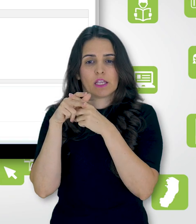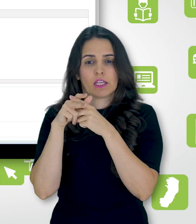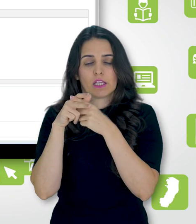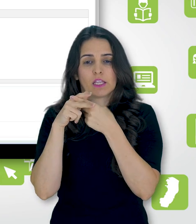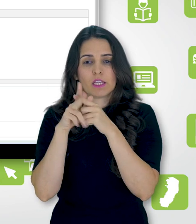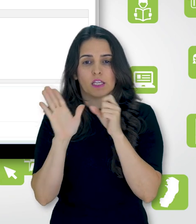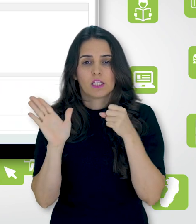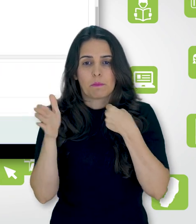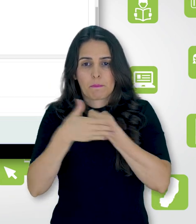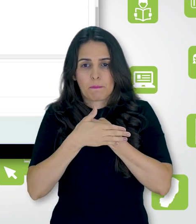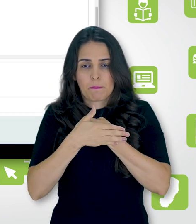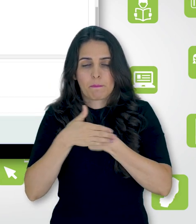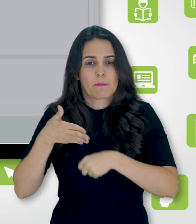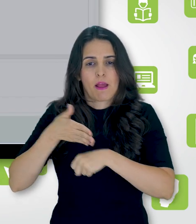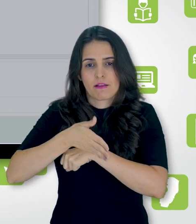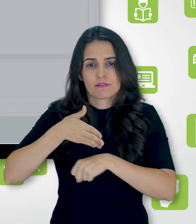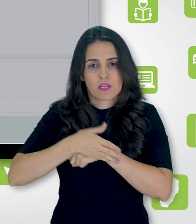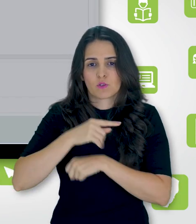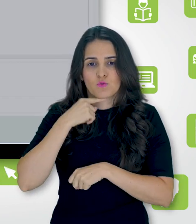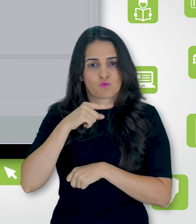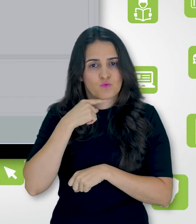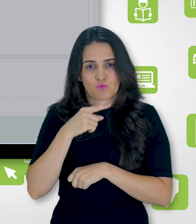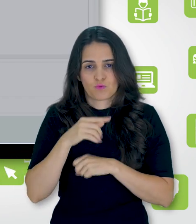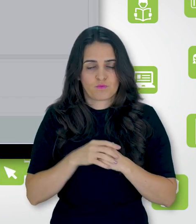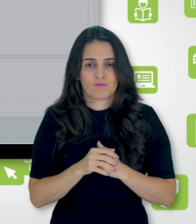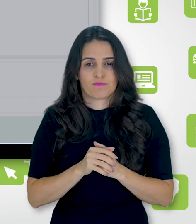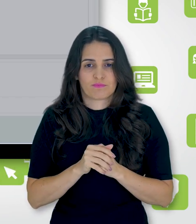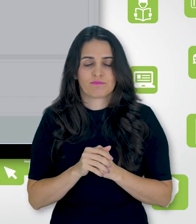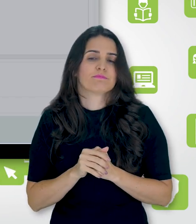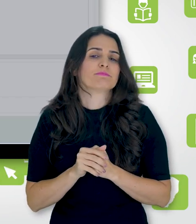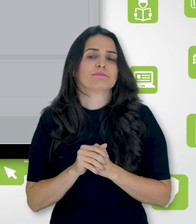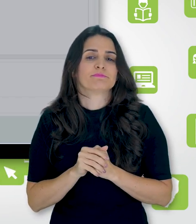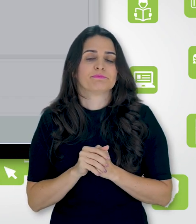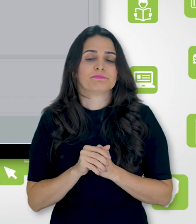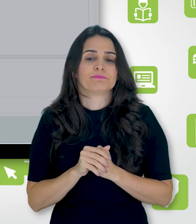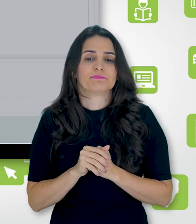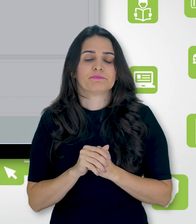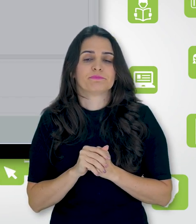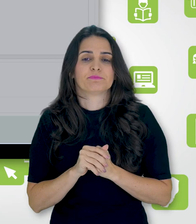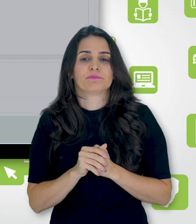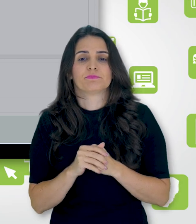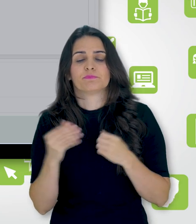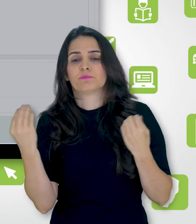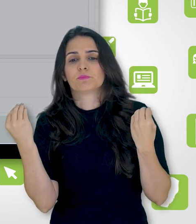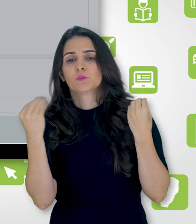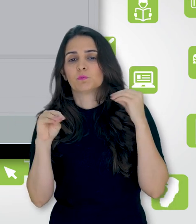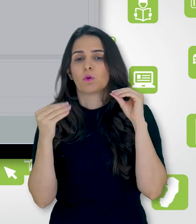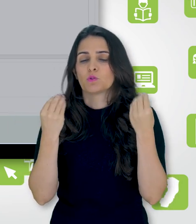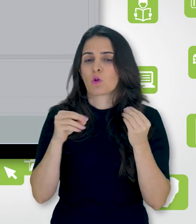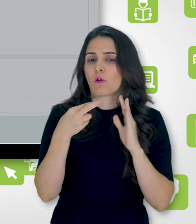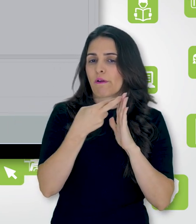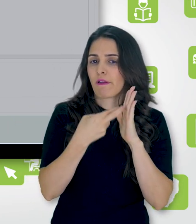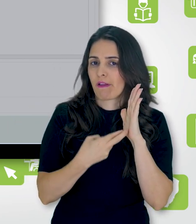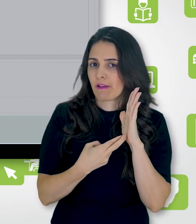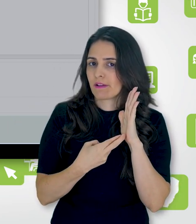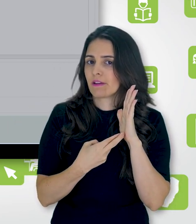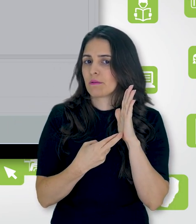acesso. Então, eu posso colocar algumas restrições por conclusão de atividade,